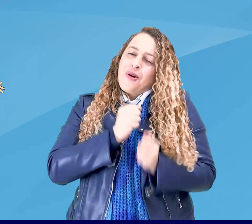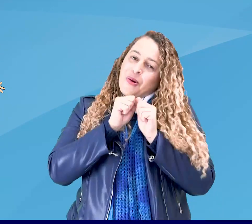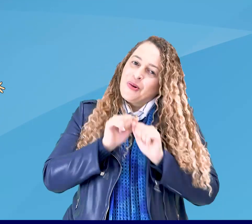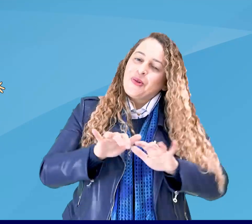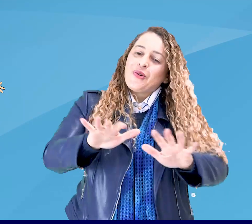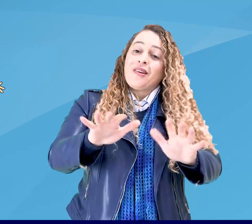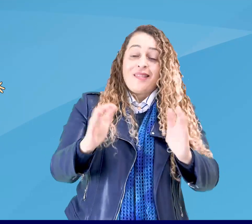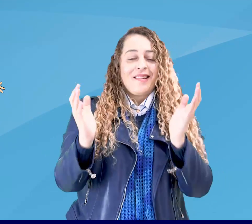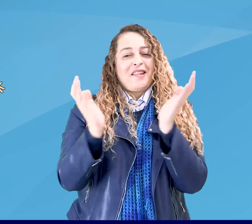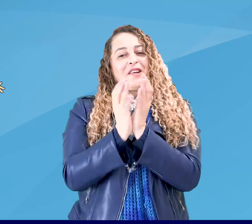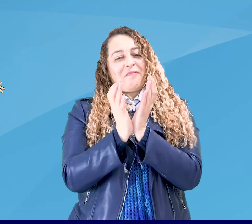de toda a equipe.